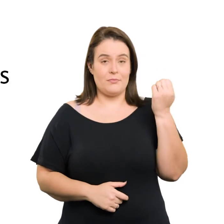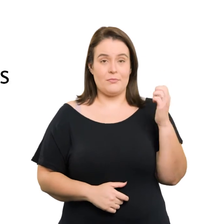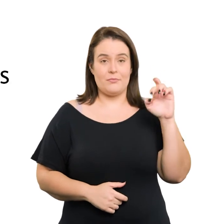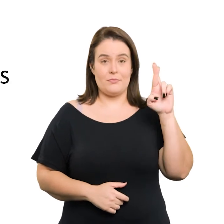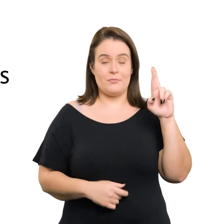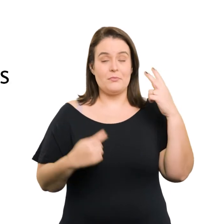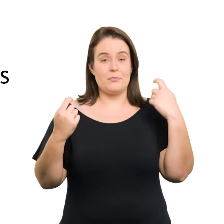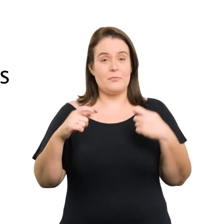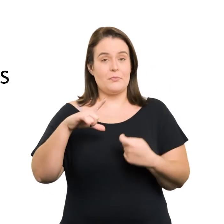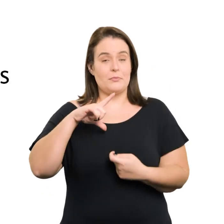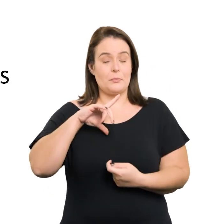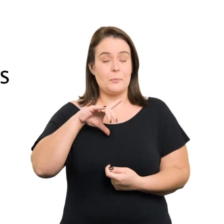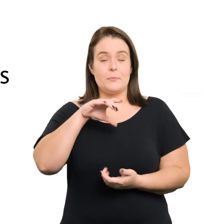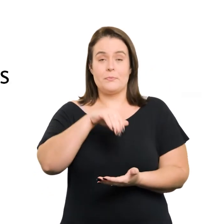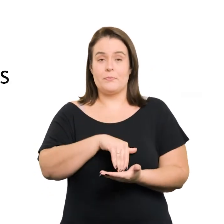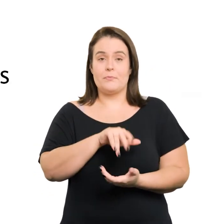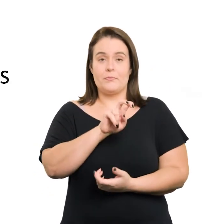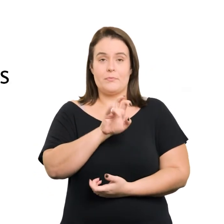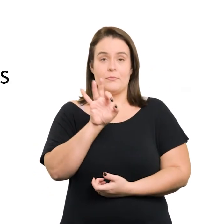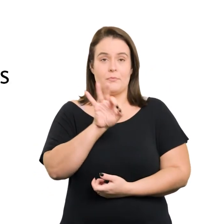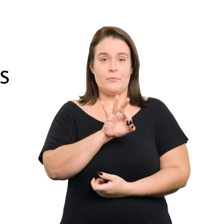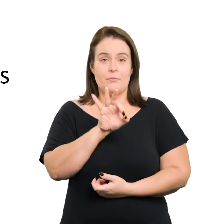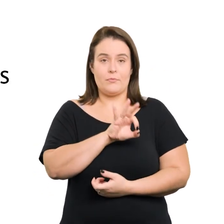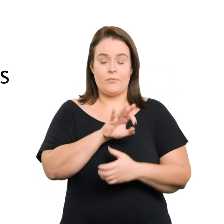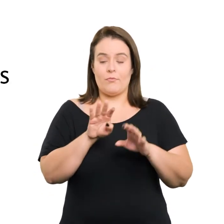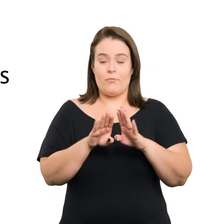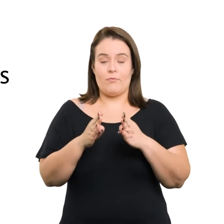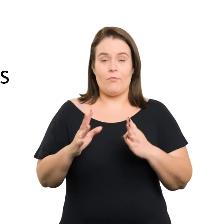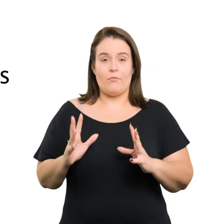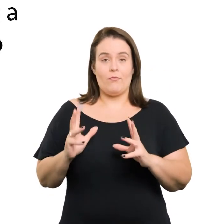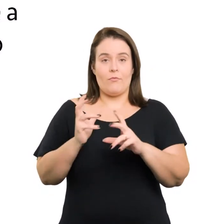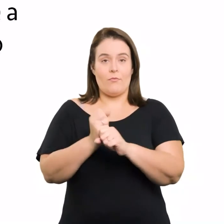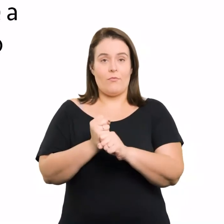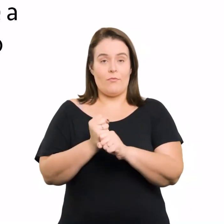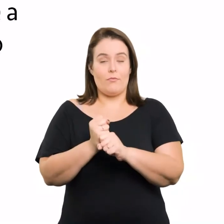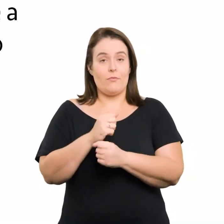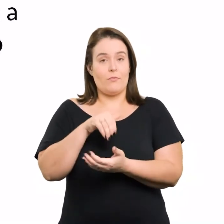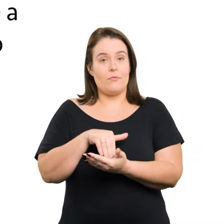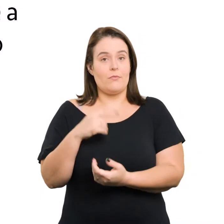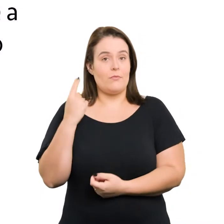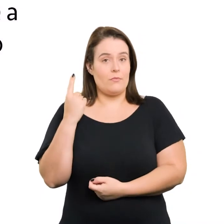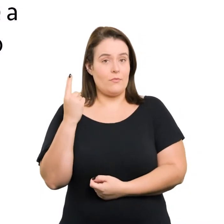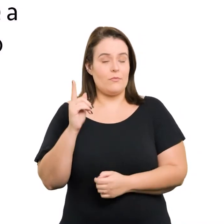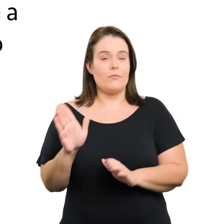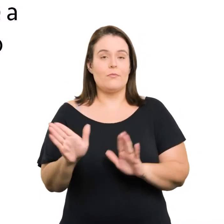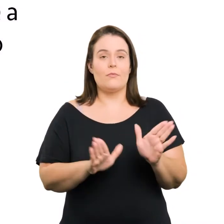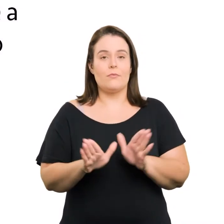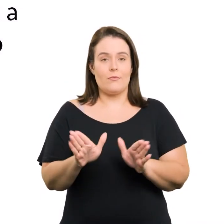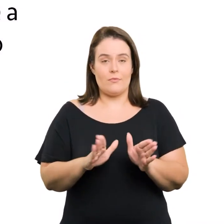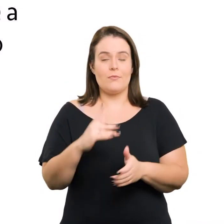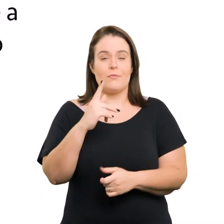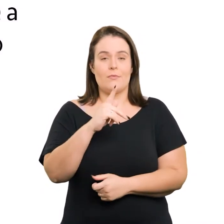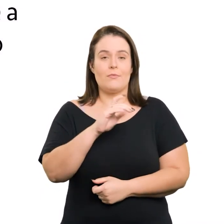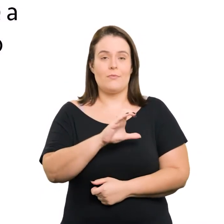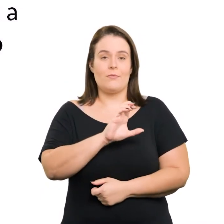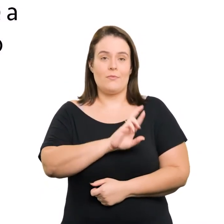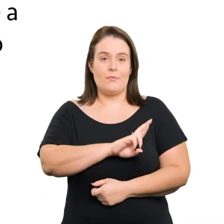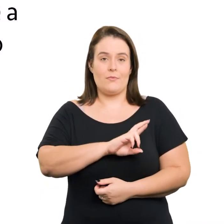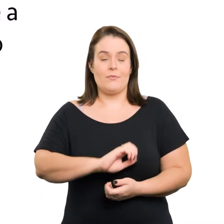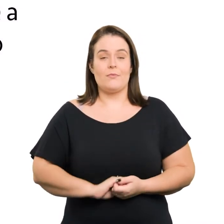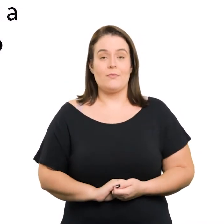devem possuir pelo menos 5% do total de mesas com no mínimo uma acessíveis a PCR